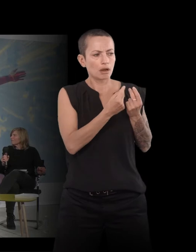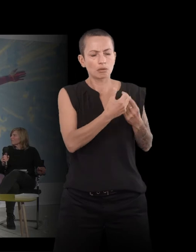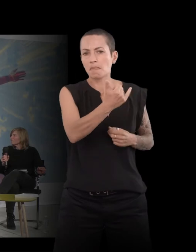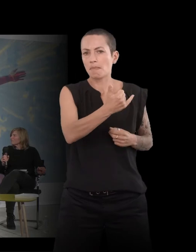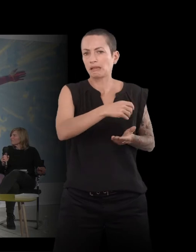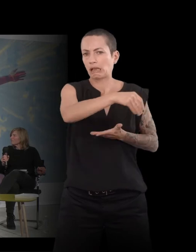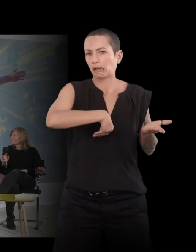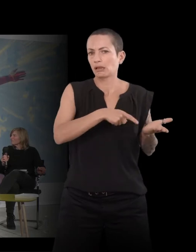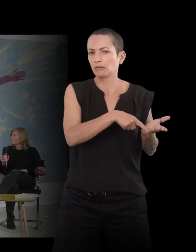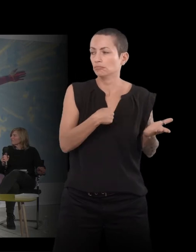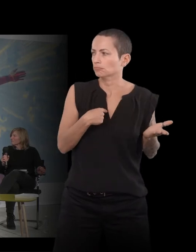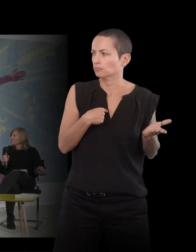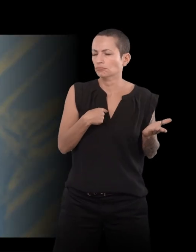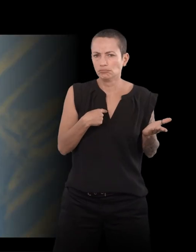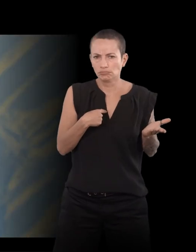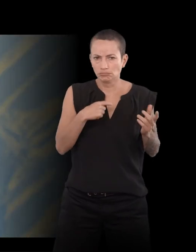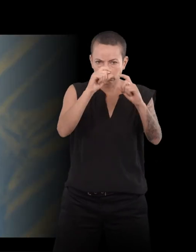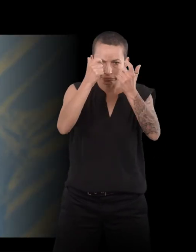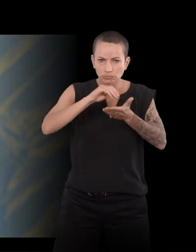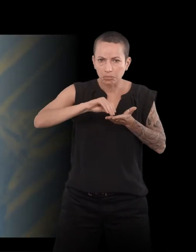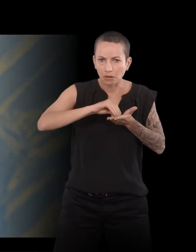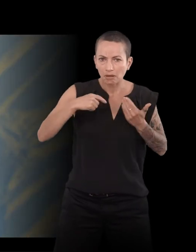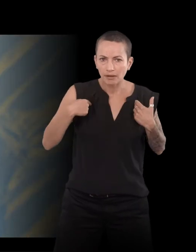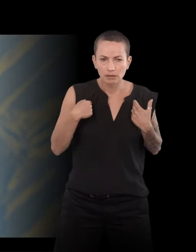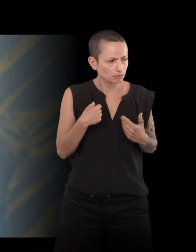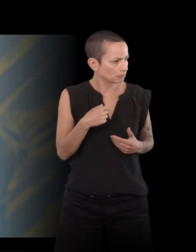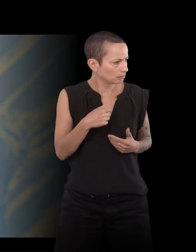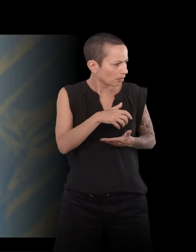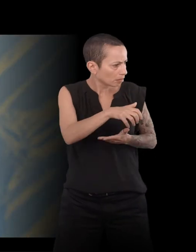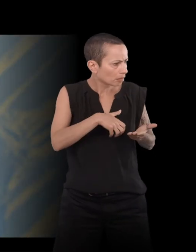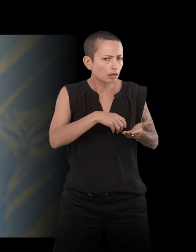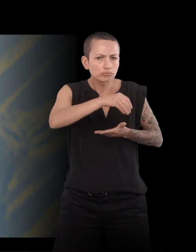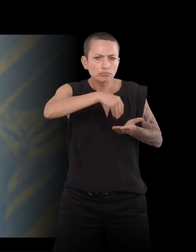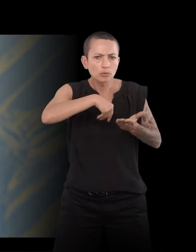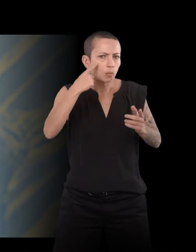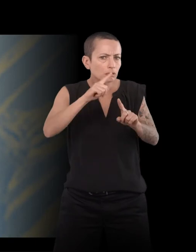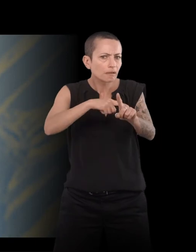moi, je ne pas écrivain. Il me mais tu as écrit des textes pour des films que tu as faits. Je dis, oui, mais je me sentais protégé par l'image.